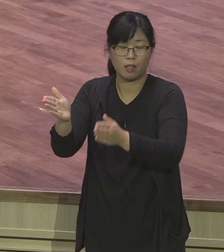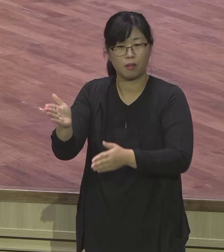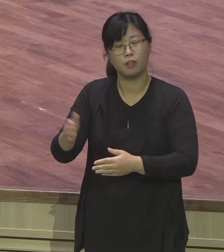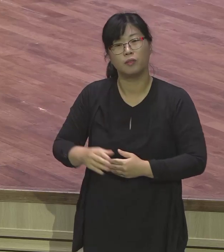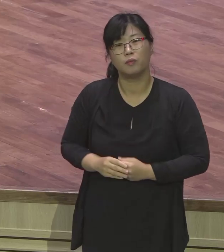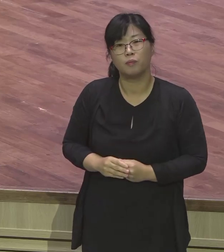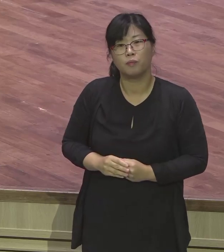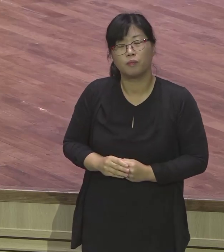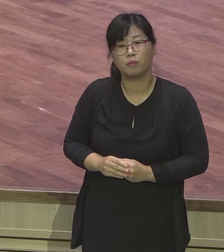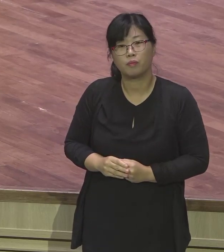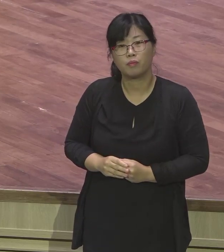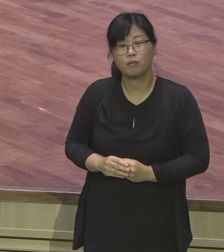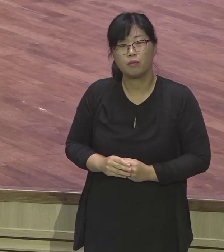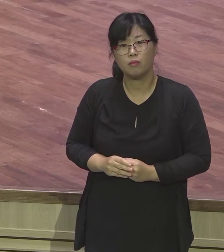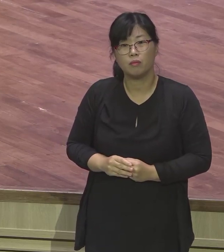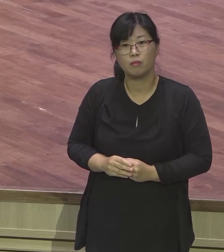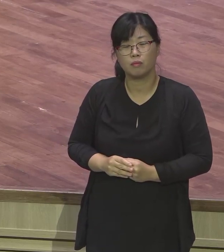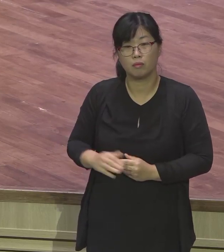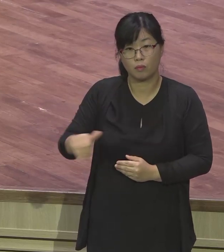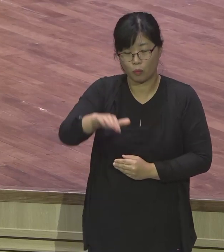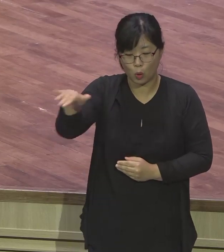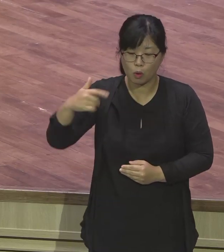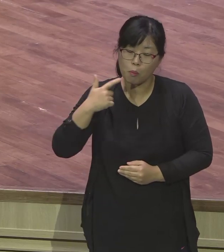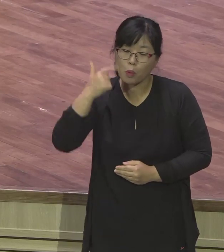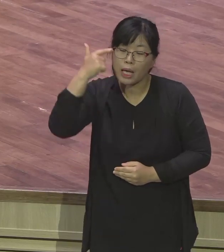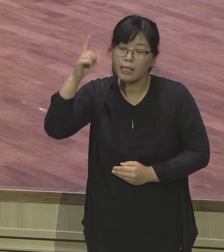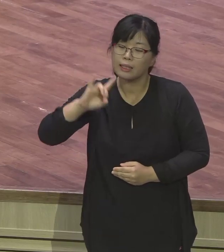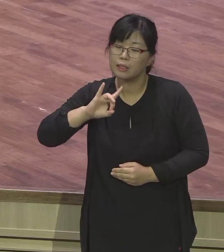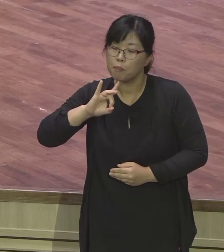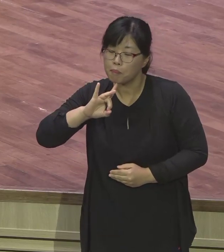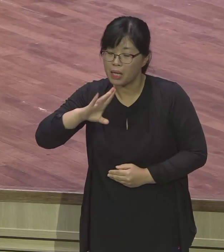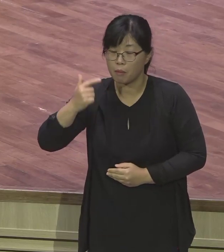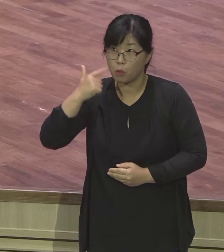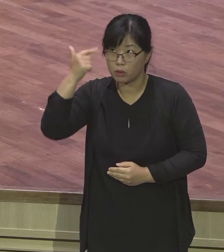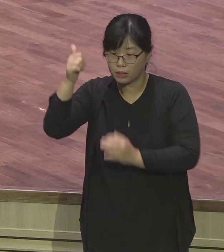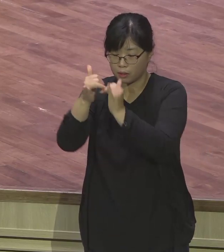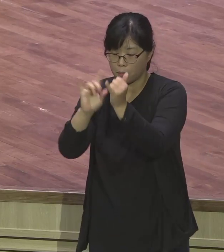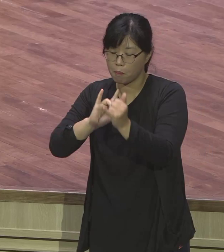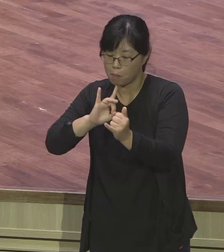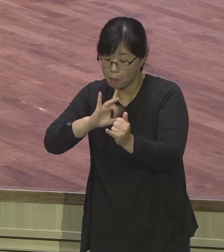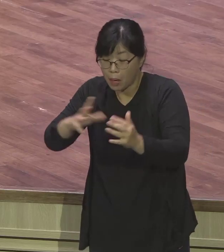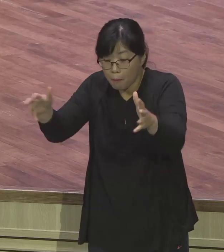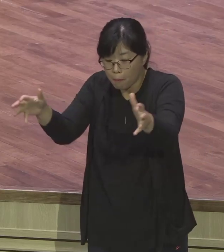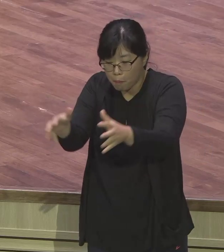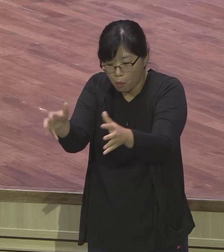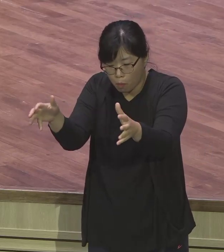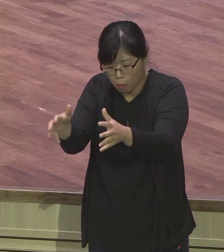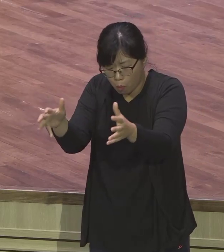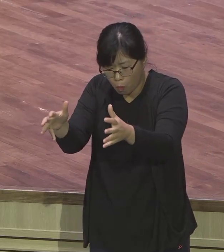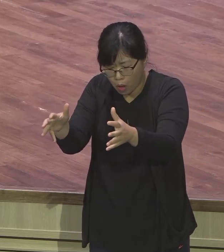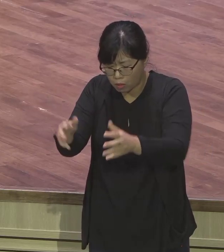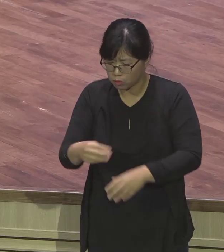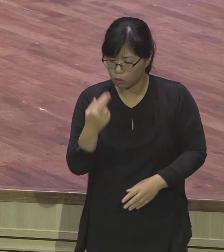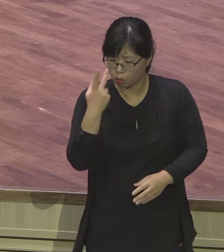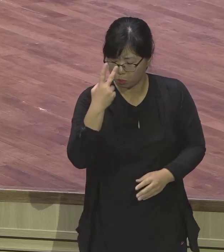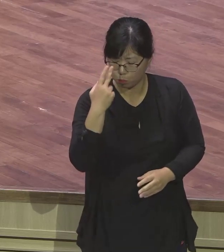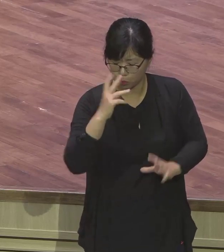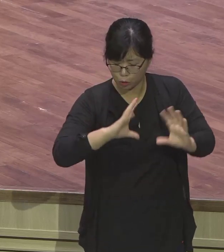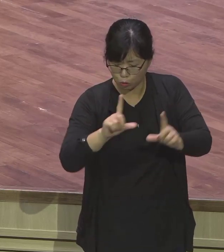교회가 부흥이 돼야 되는데, 막 역차가 나는데 전혀 안 되니까 답답해, 본인들도 답답해하니까, 그